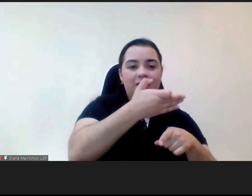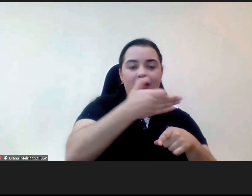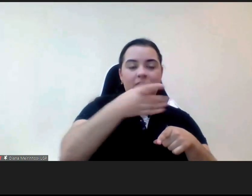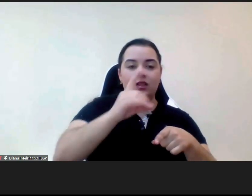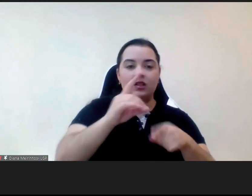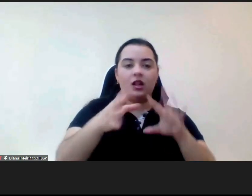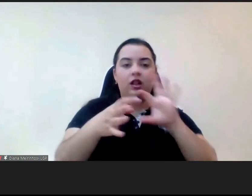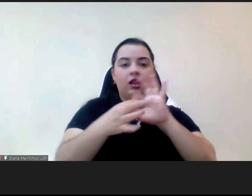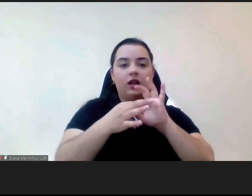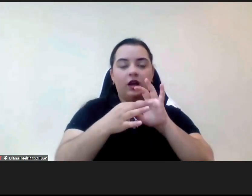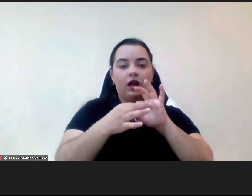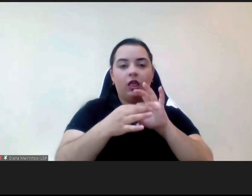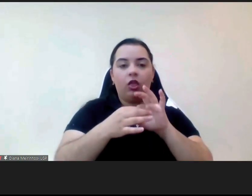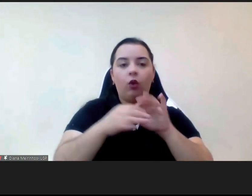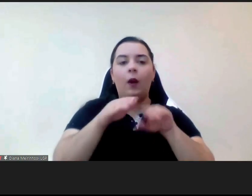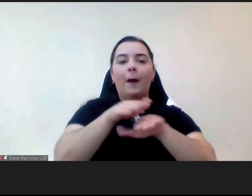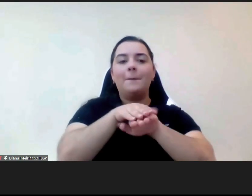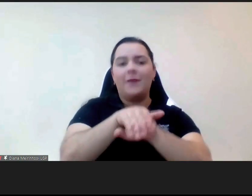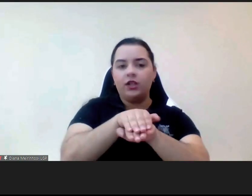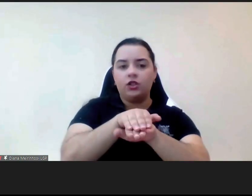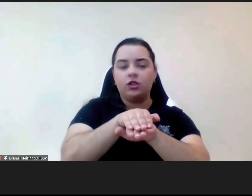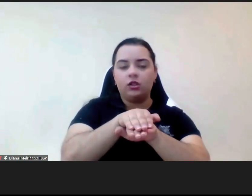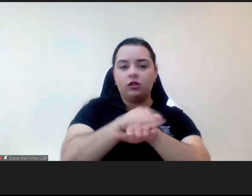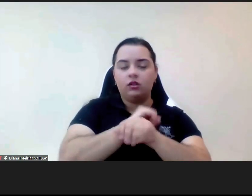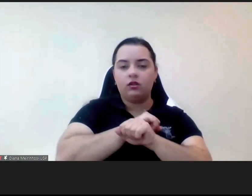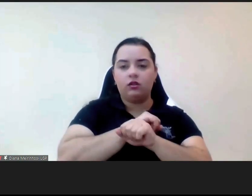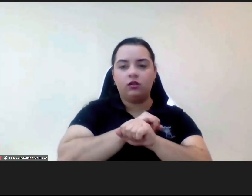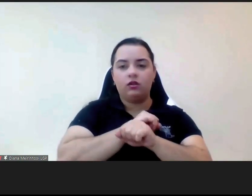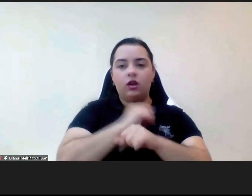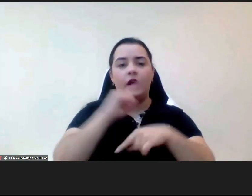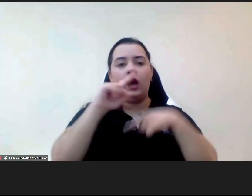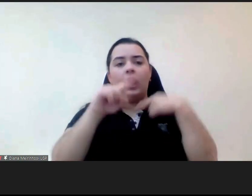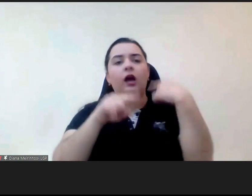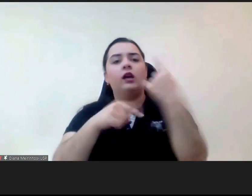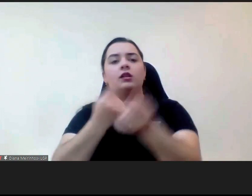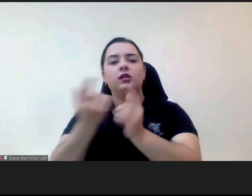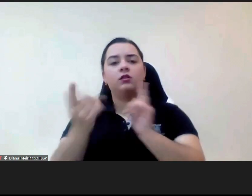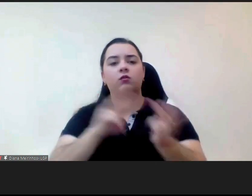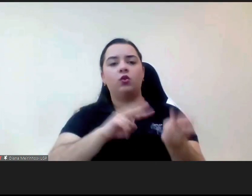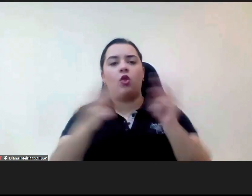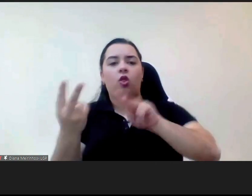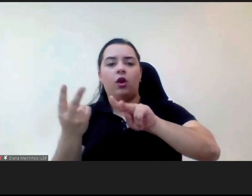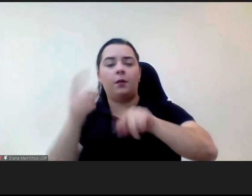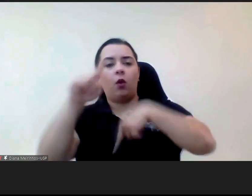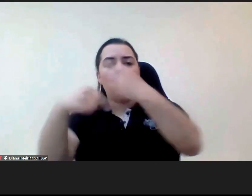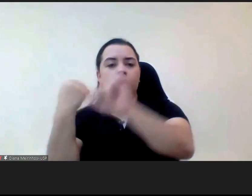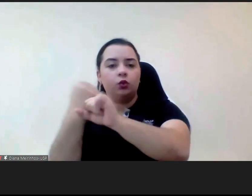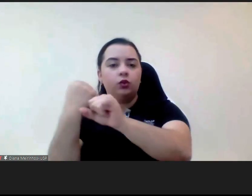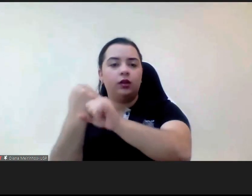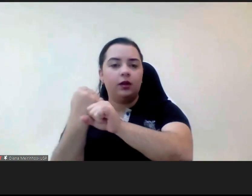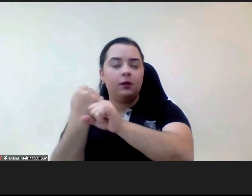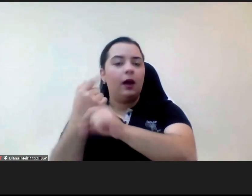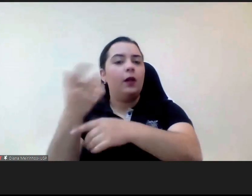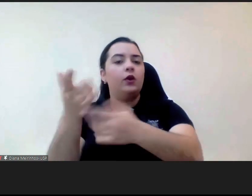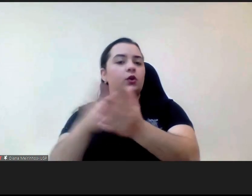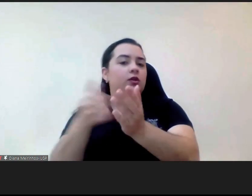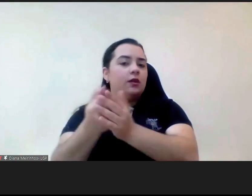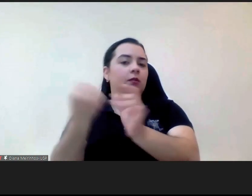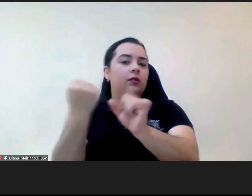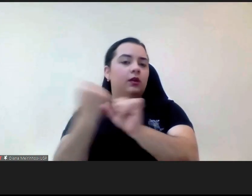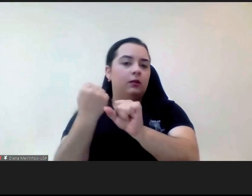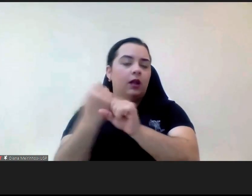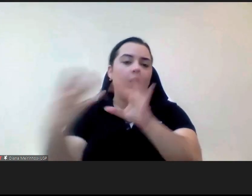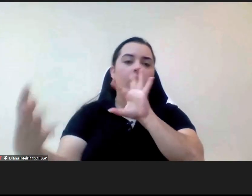a minha vida foi sempre dedicada à função pública agora estou jubilada e estou com um grande